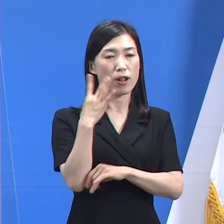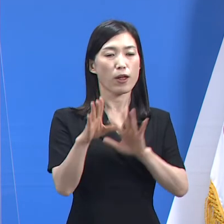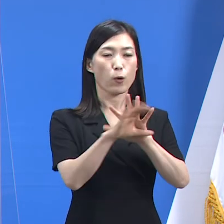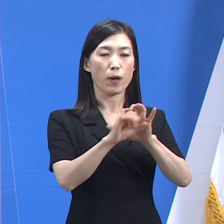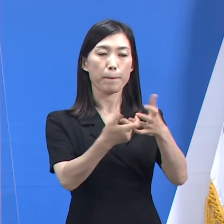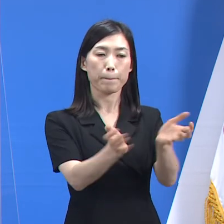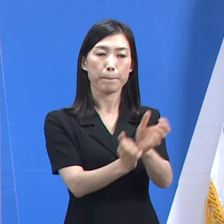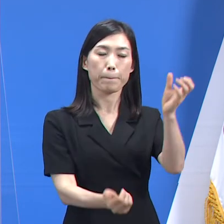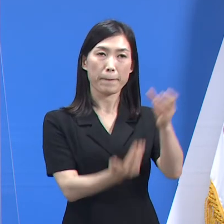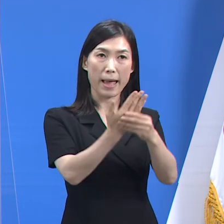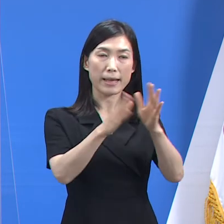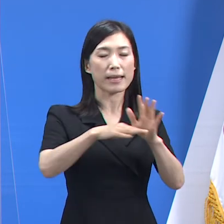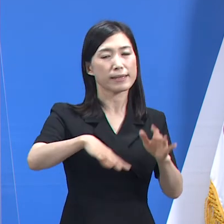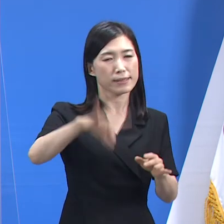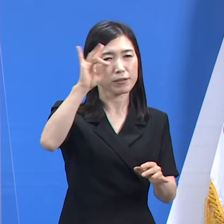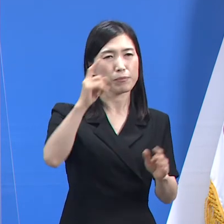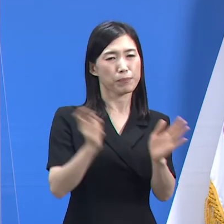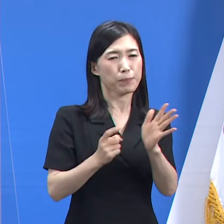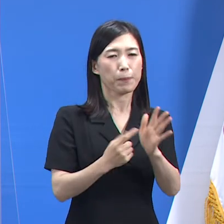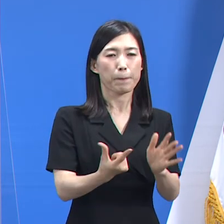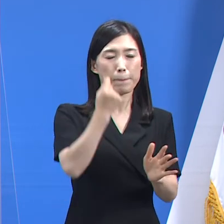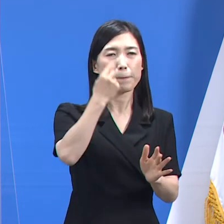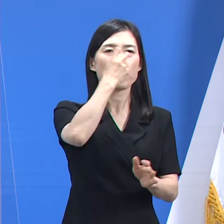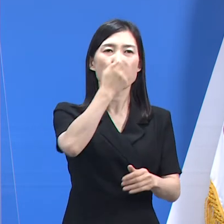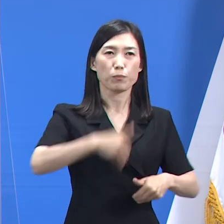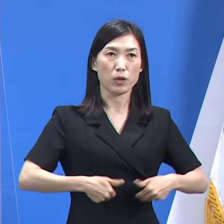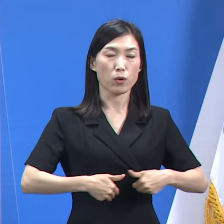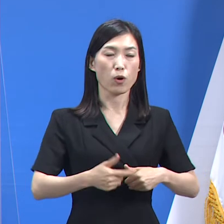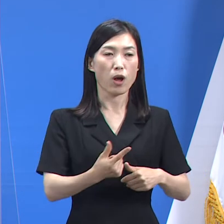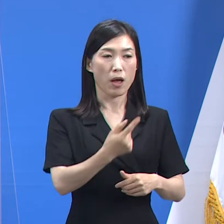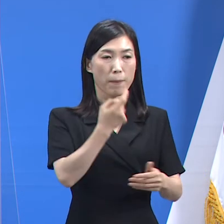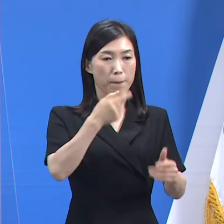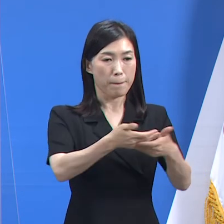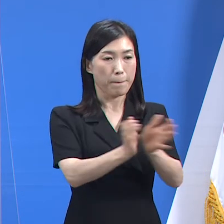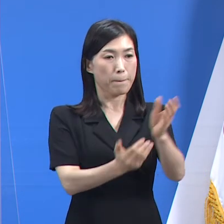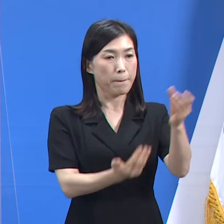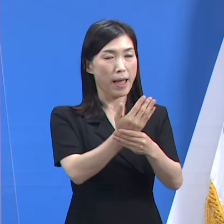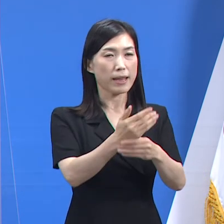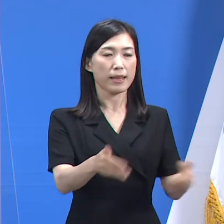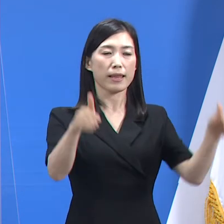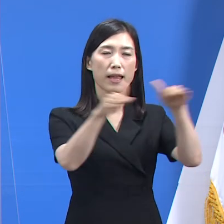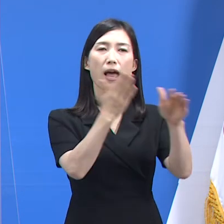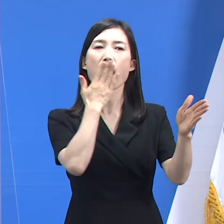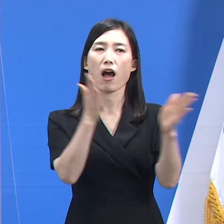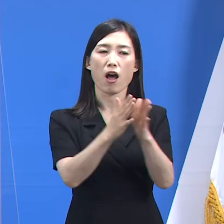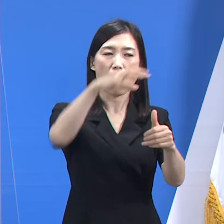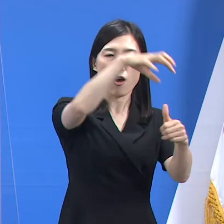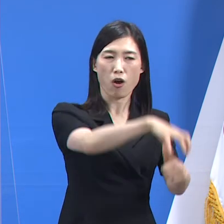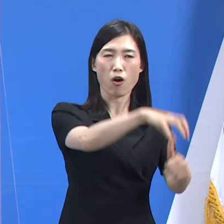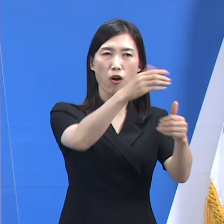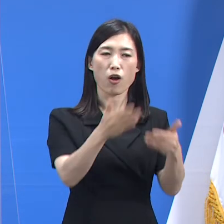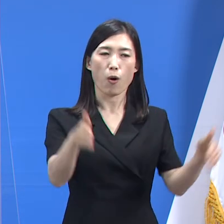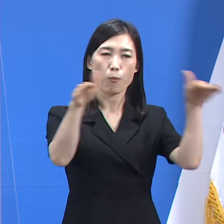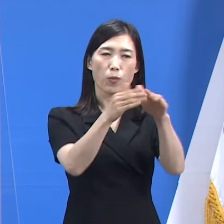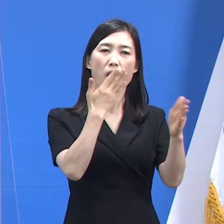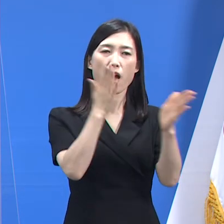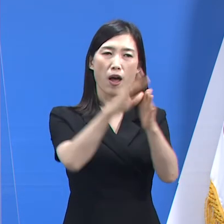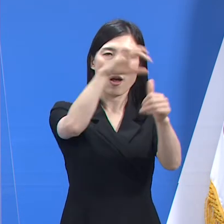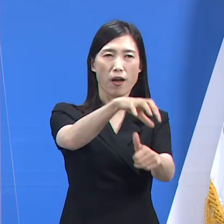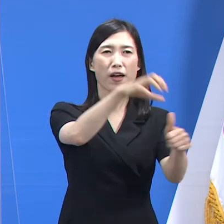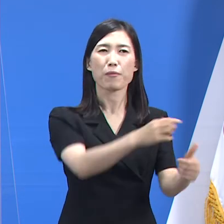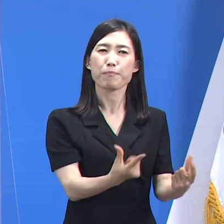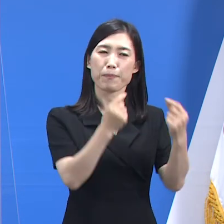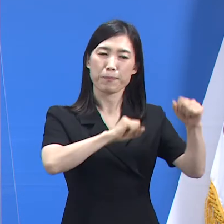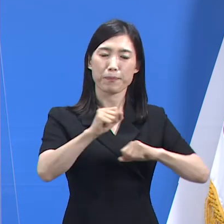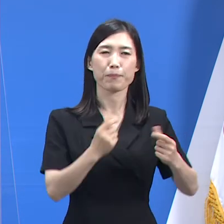신속하게 이루어지면 코트 격리나 확진자의 병상 배정, 심층 역학조사로 이어지는 일련의 과정이 빨라집니다.